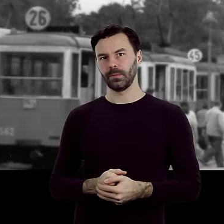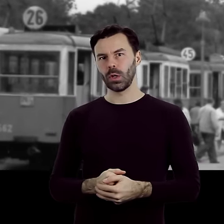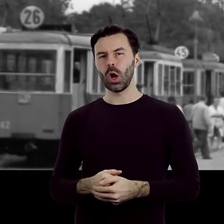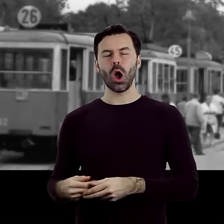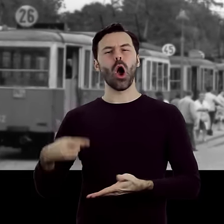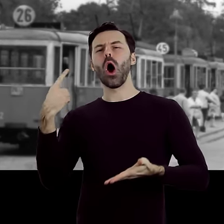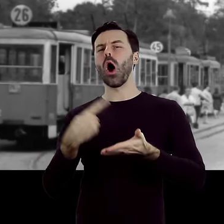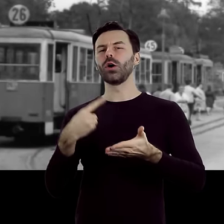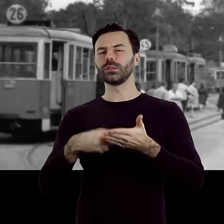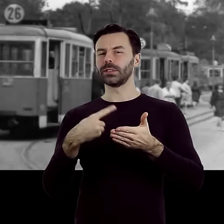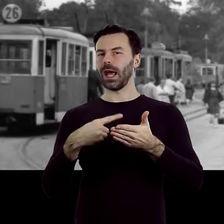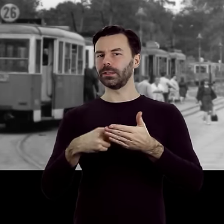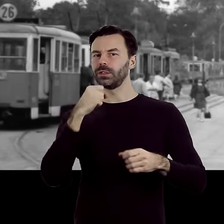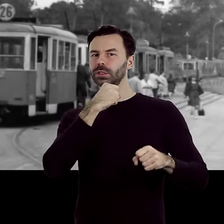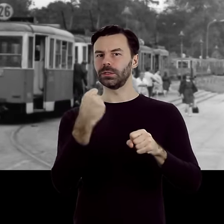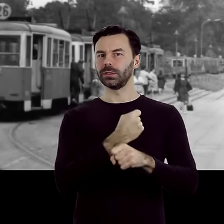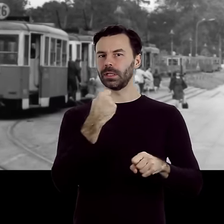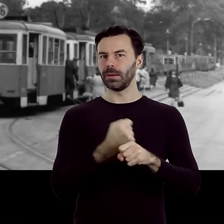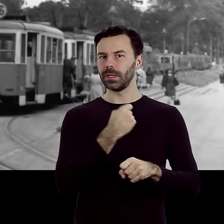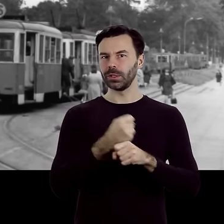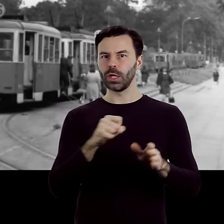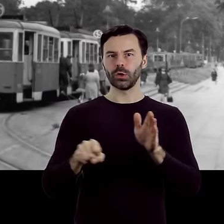dawnej ulicy Wolborskiej przetrwał aż do lat siedemdziesiątych.